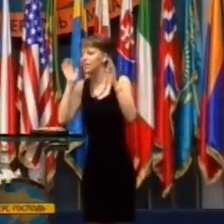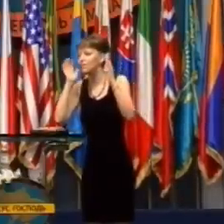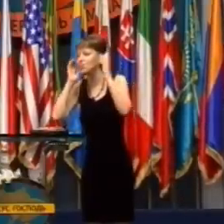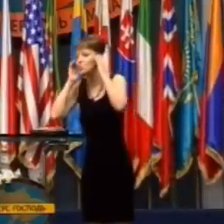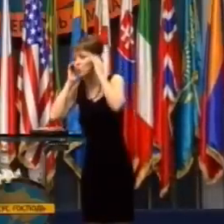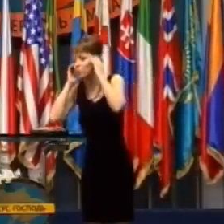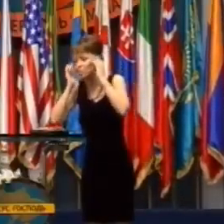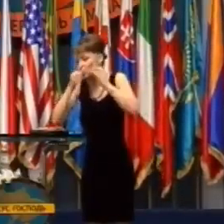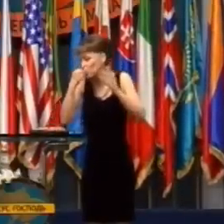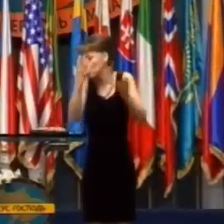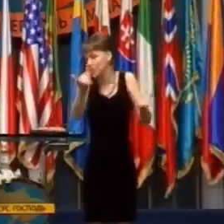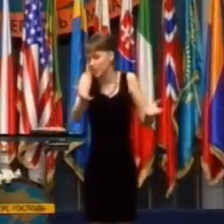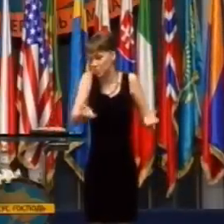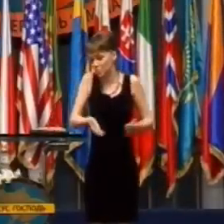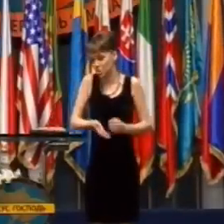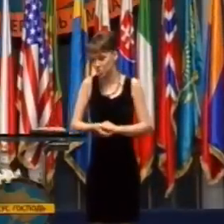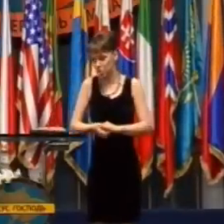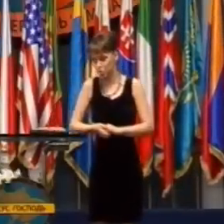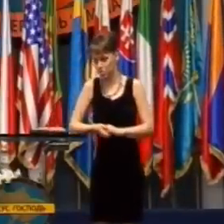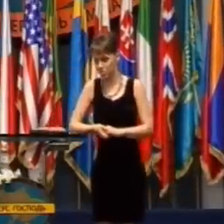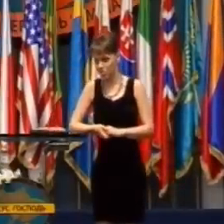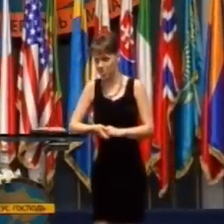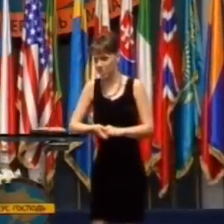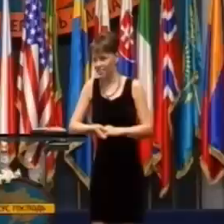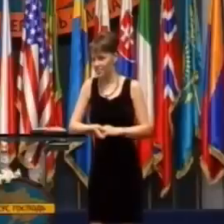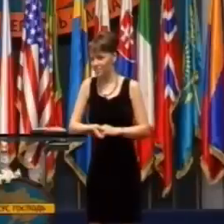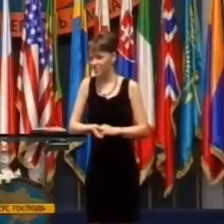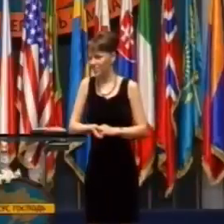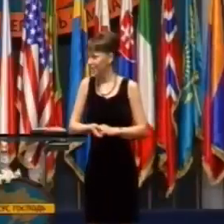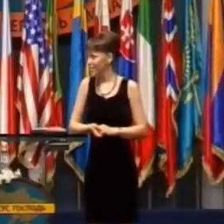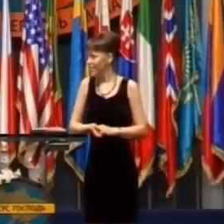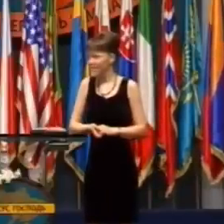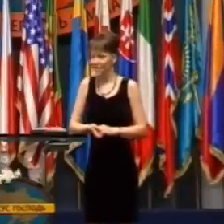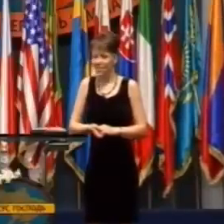A tak sa nemusím trápiť o to, že čo zo seba dostanem.